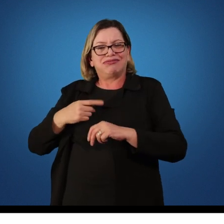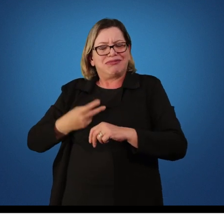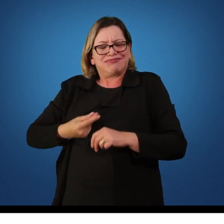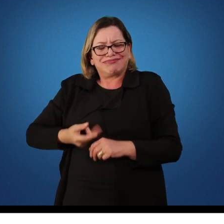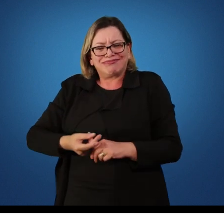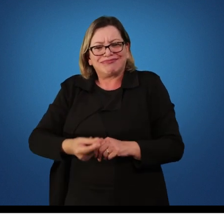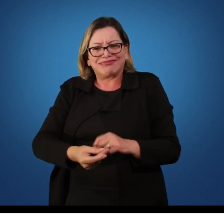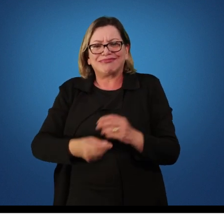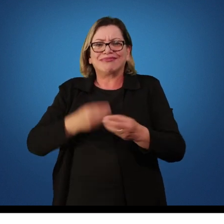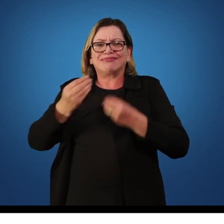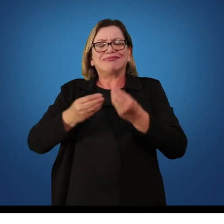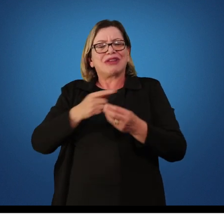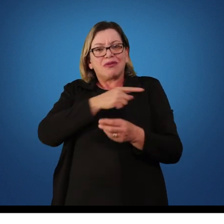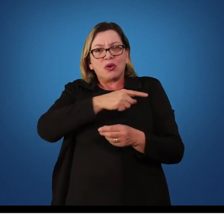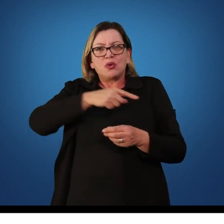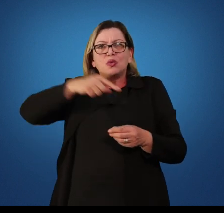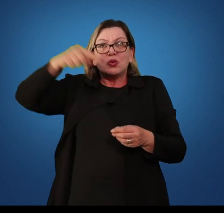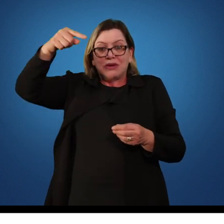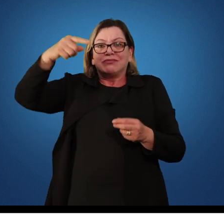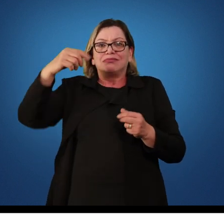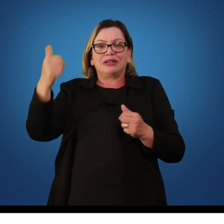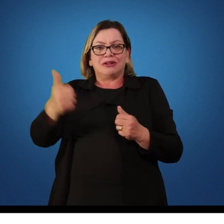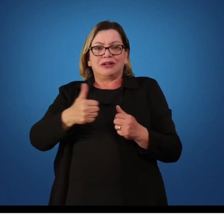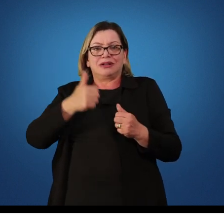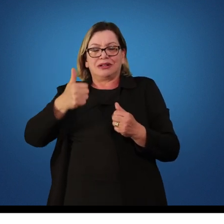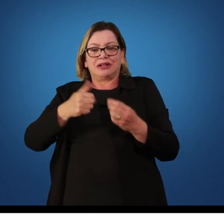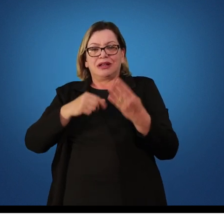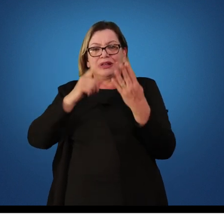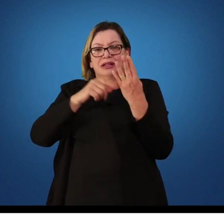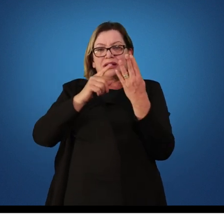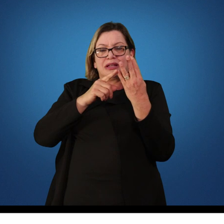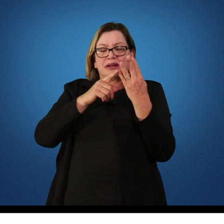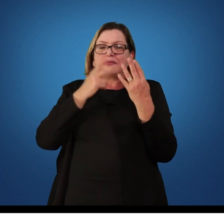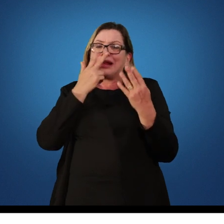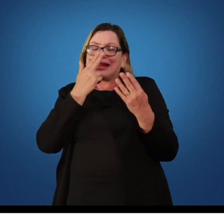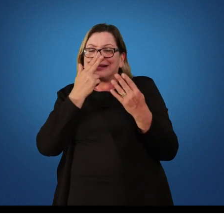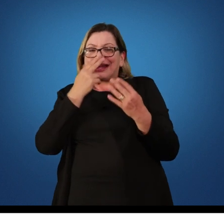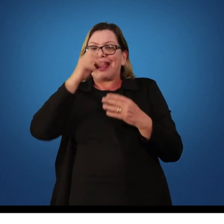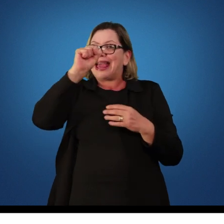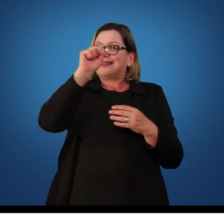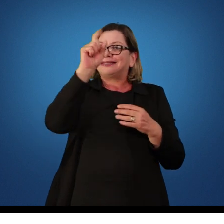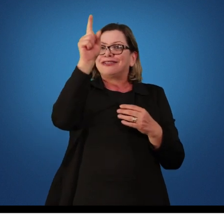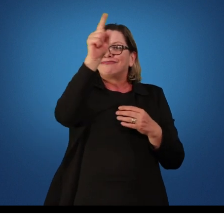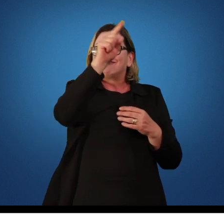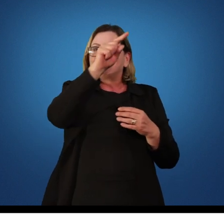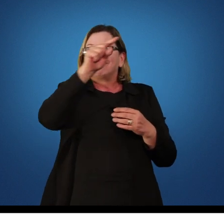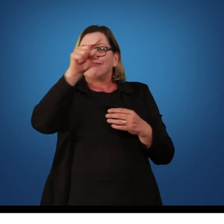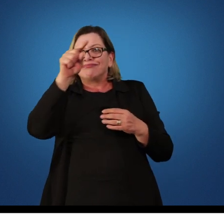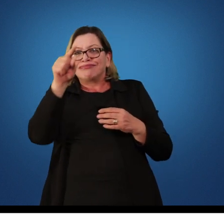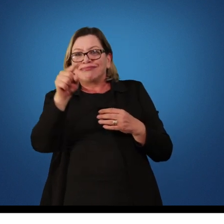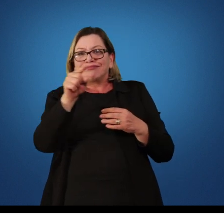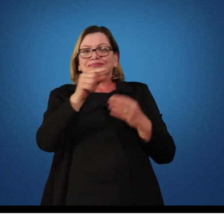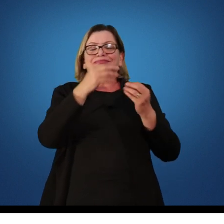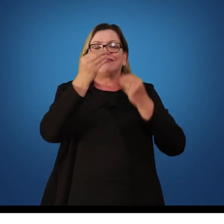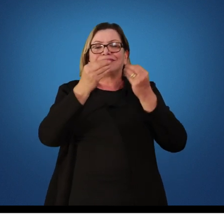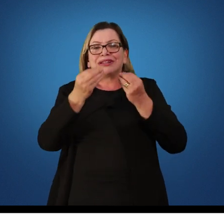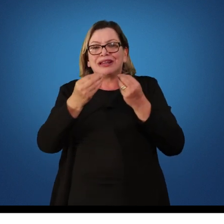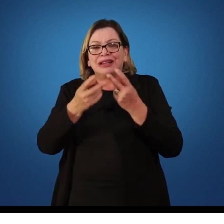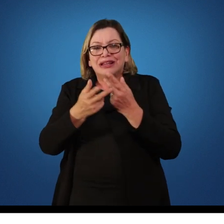melhorando com o tempo. E a curva em forma de S, que é uma combinação em diferentes curvas. Então, ela é uma curva que, ora,